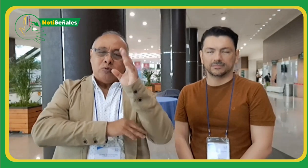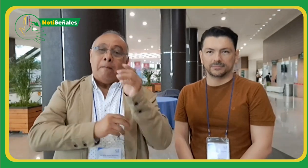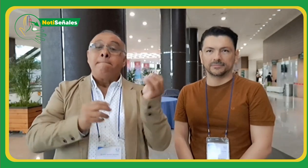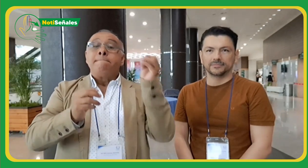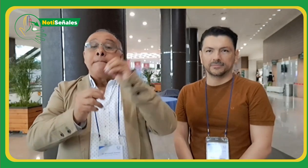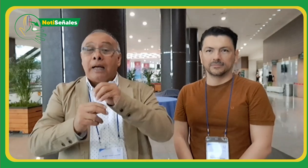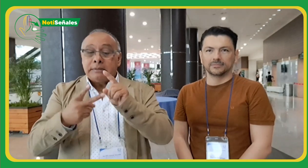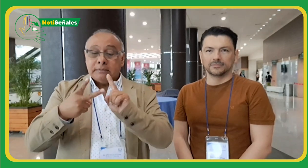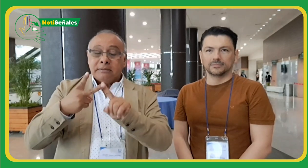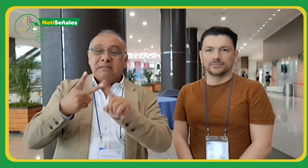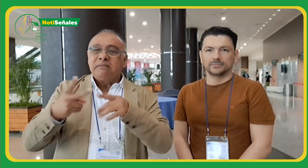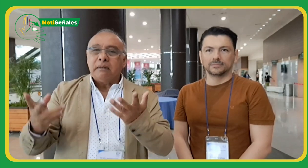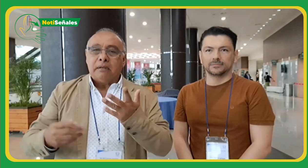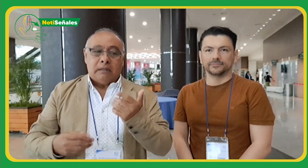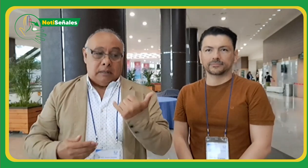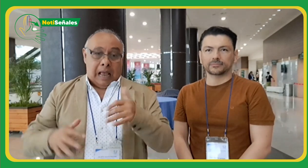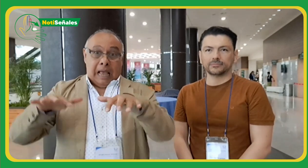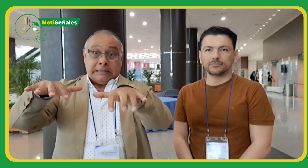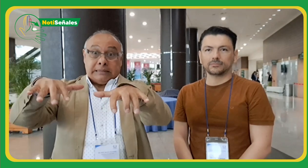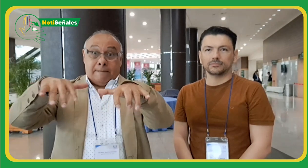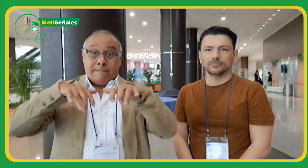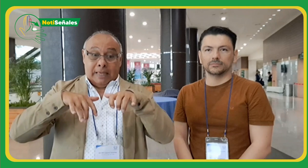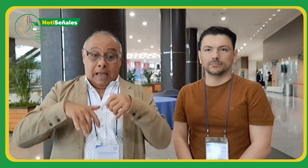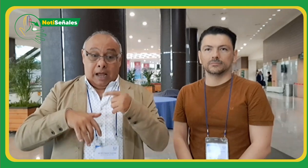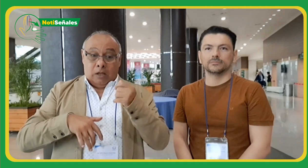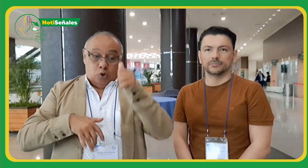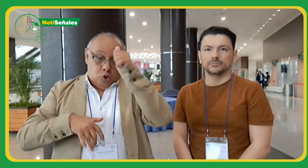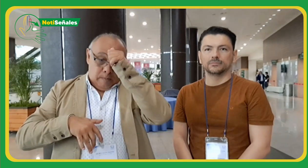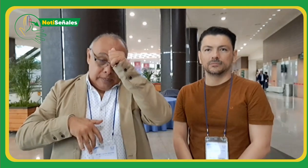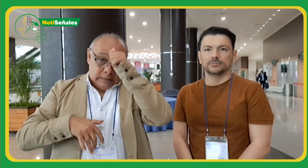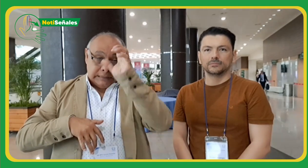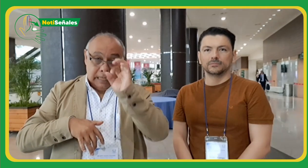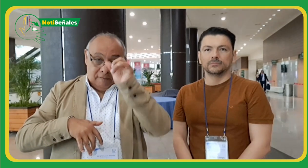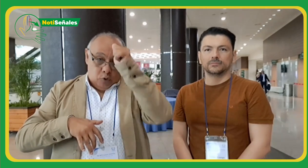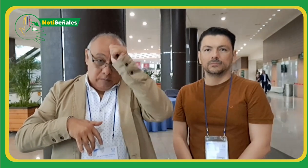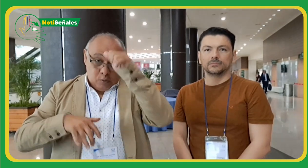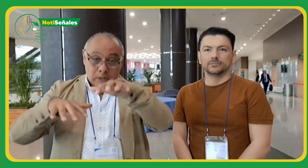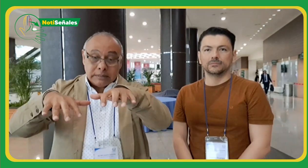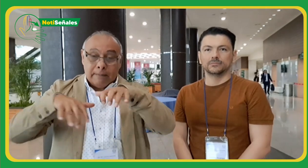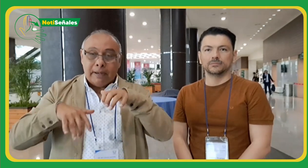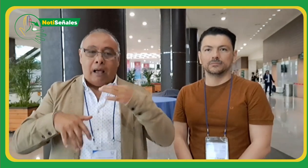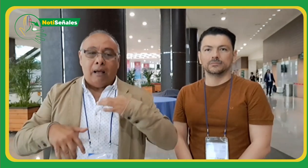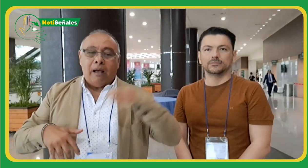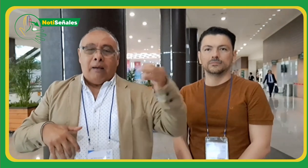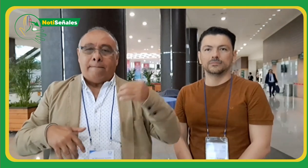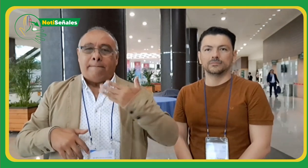de Votaciones de la nueva Junta Directiva de la WFD. Para poder desempeñar estas labores, la misma